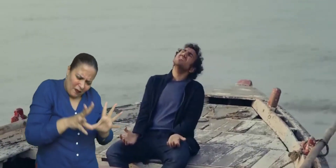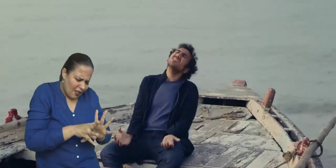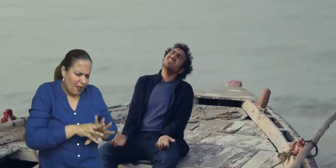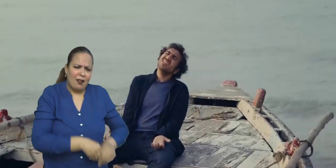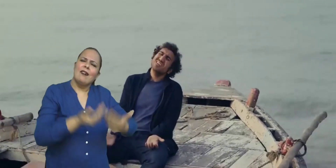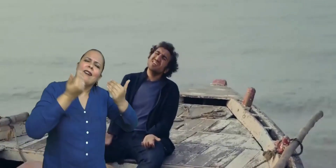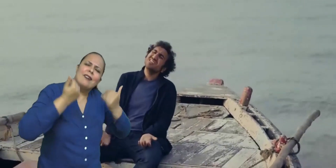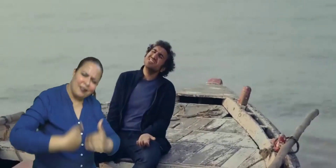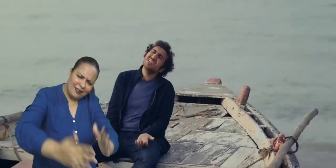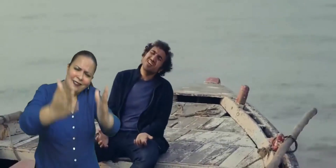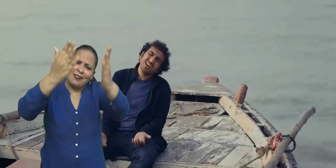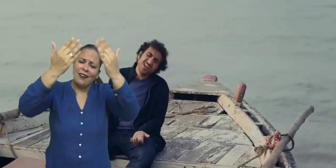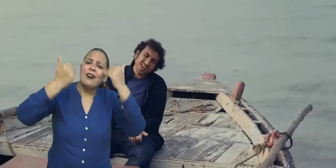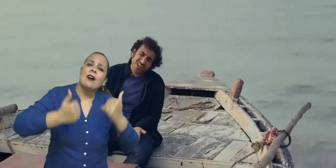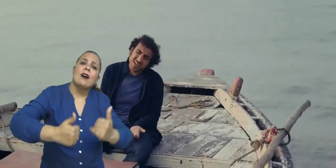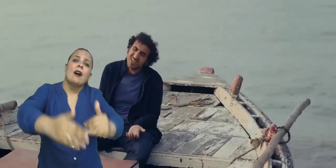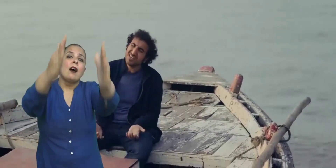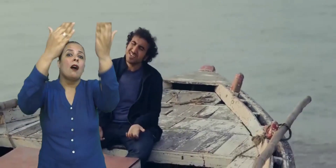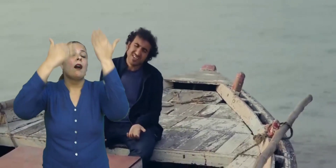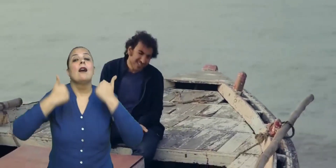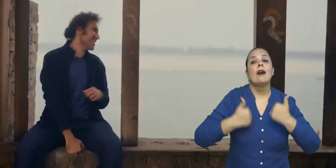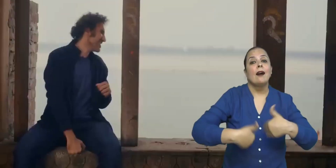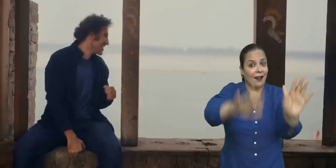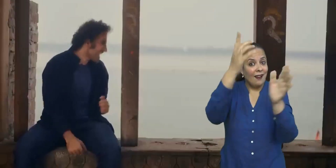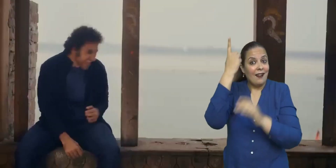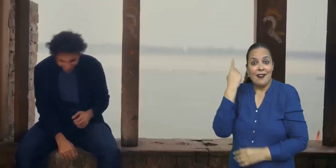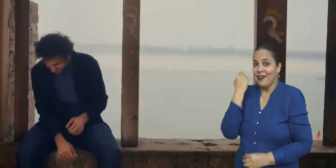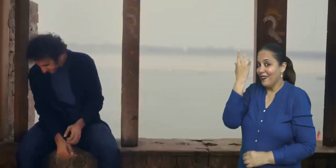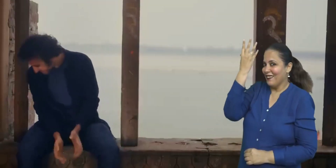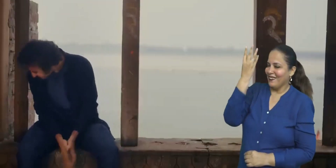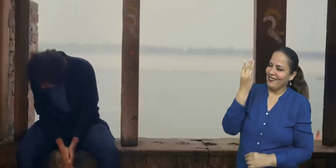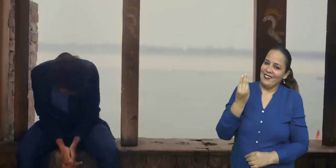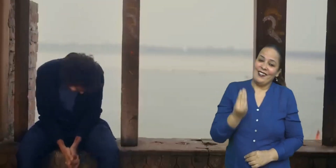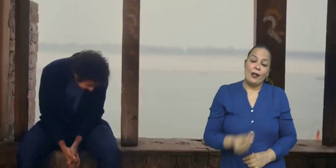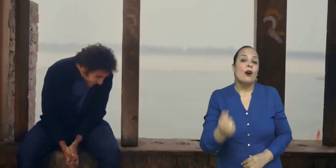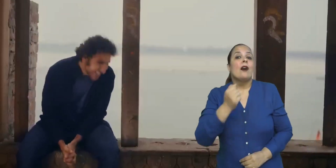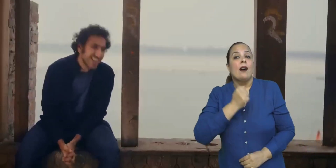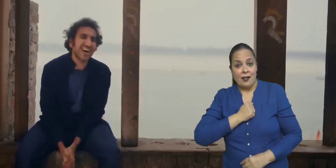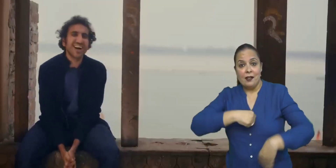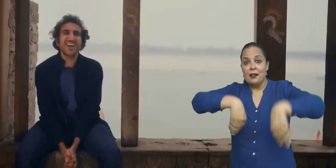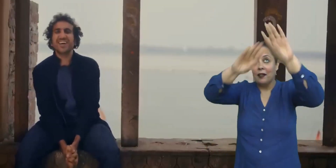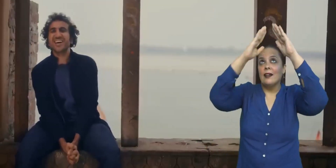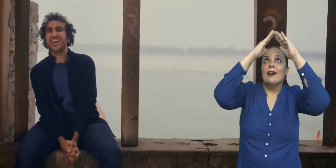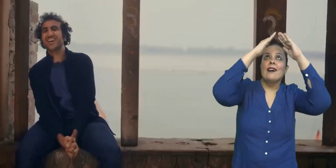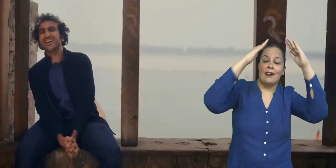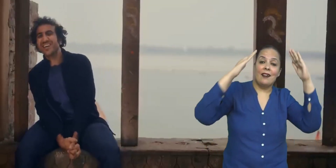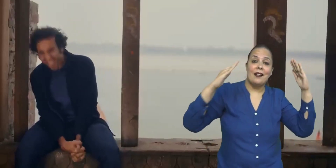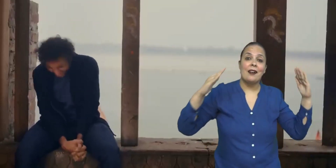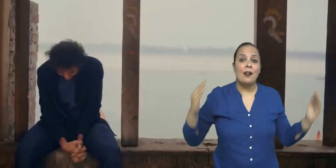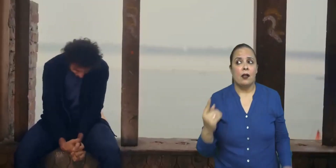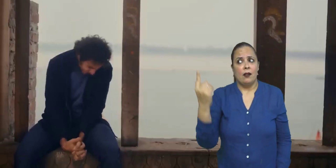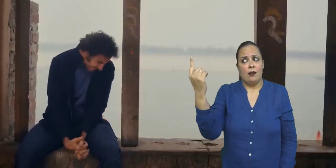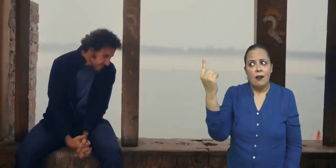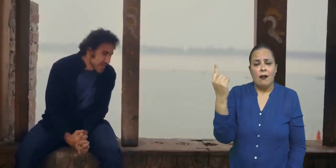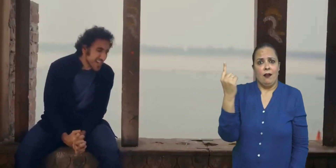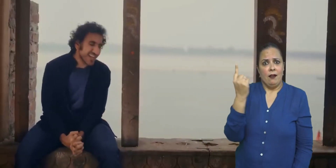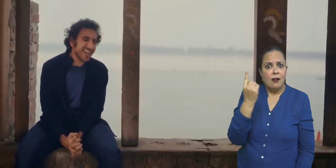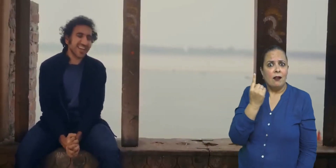ले जा कल रात आया मेरे